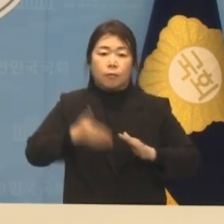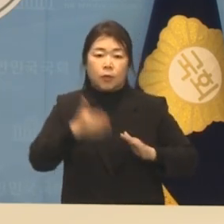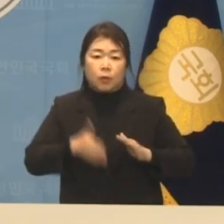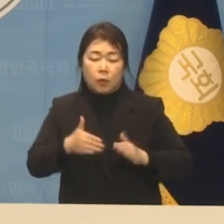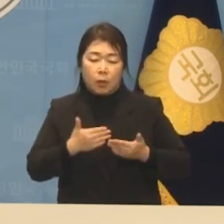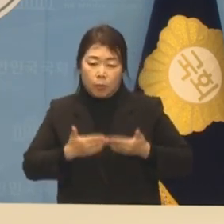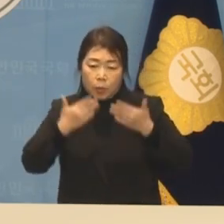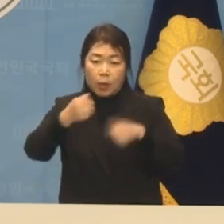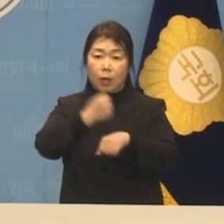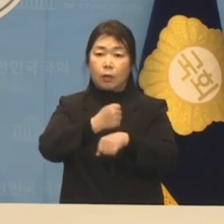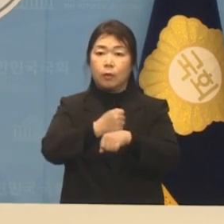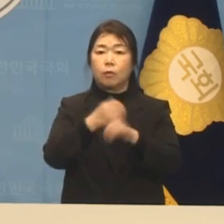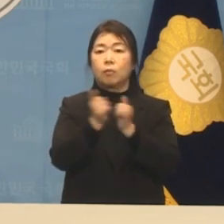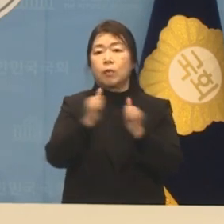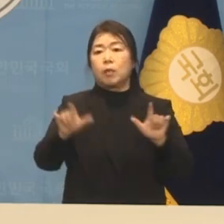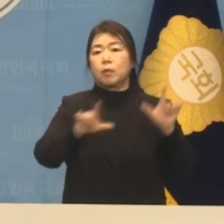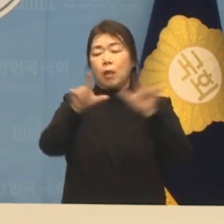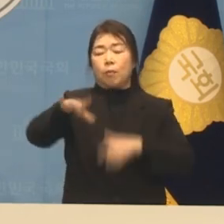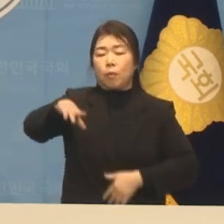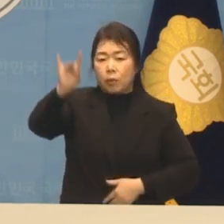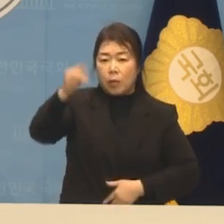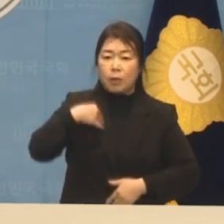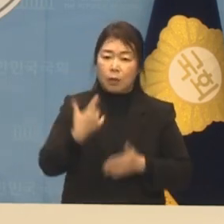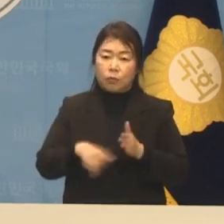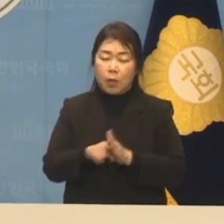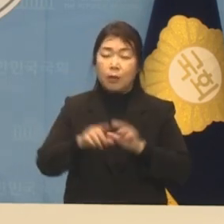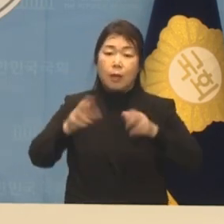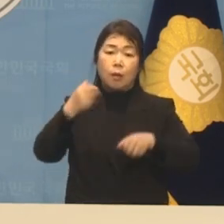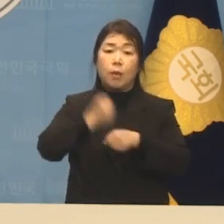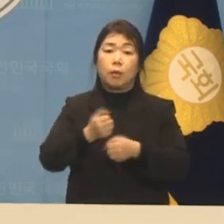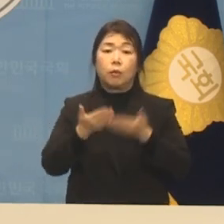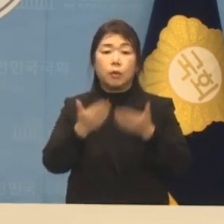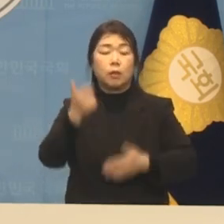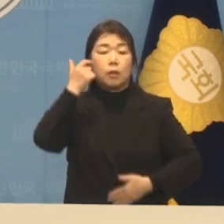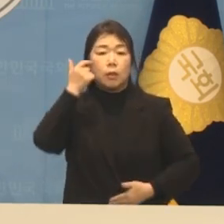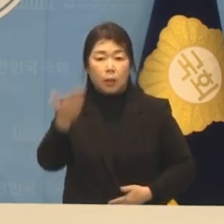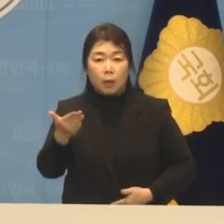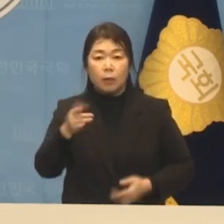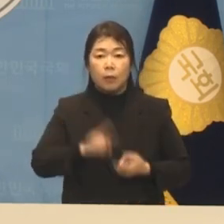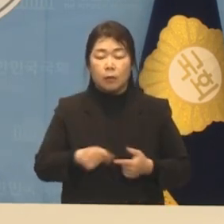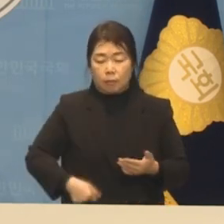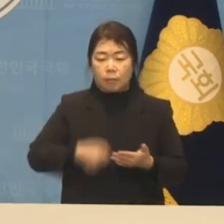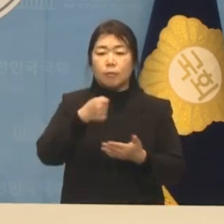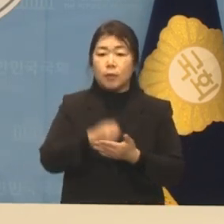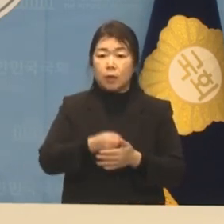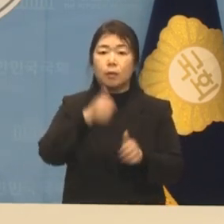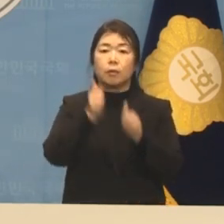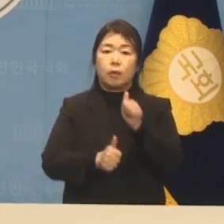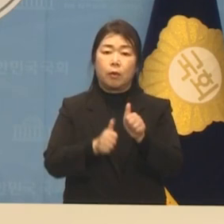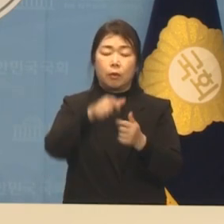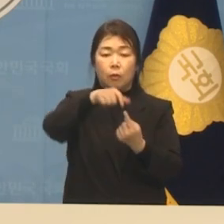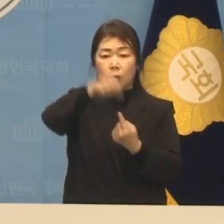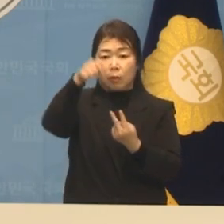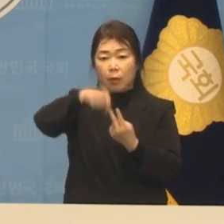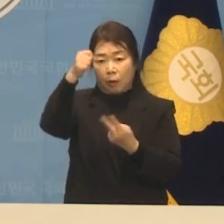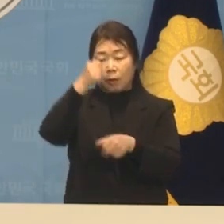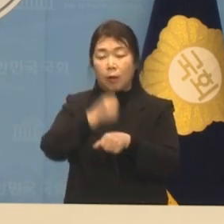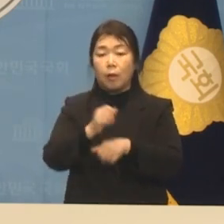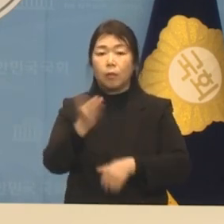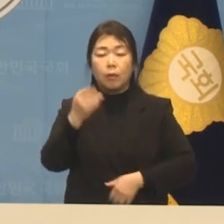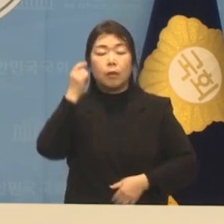이바지하는 민생 먼저 나를 위한 나라로 만들 것인가의 한판 결전이며 선택의 광장이라고